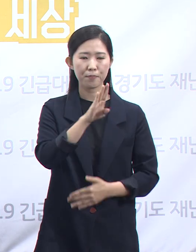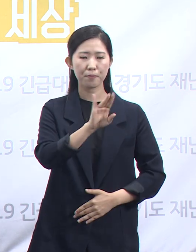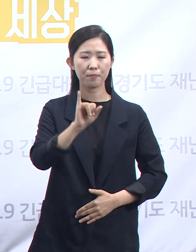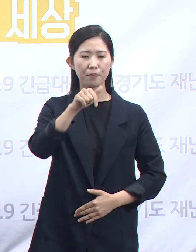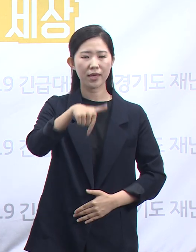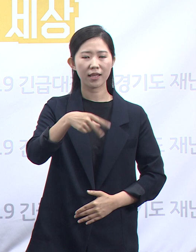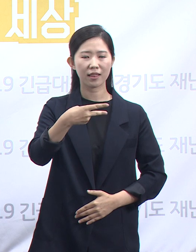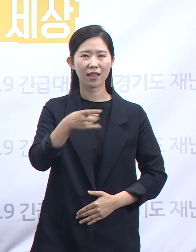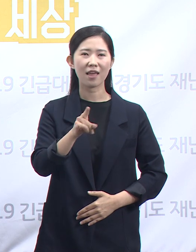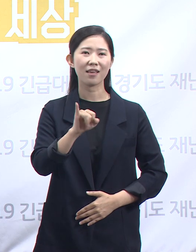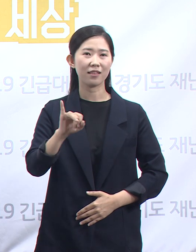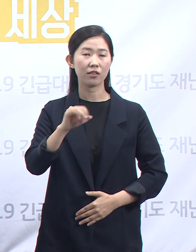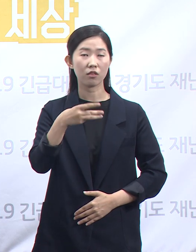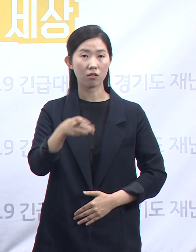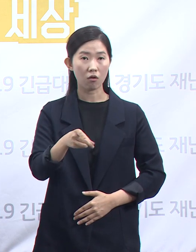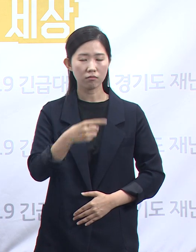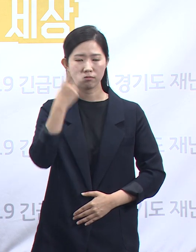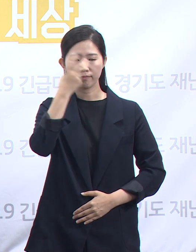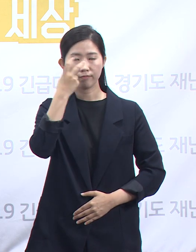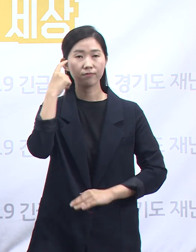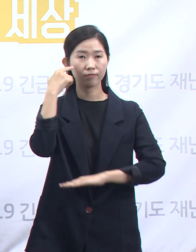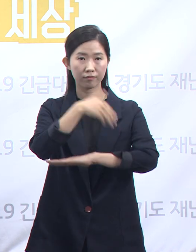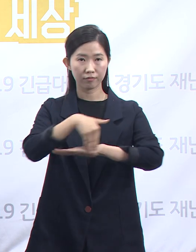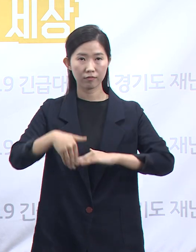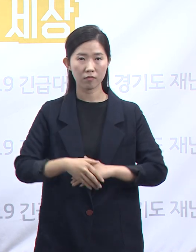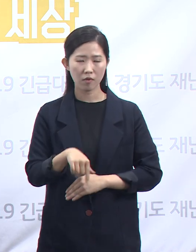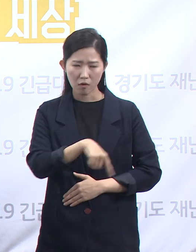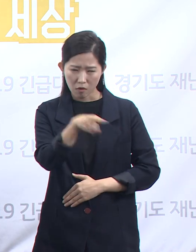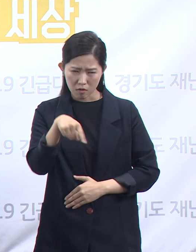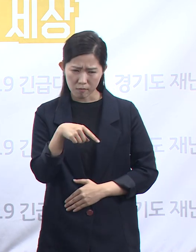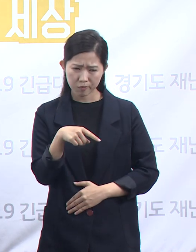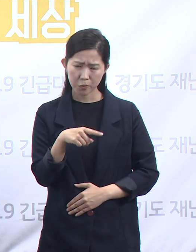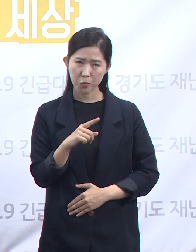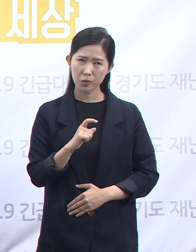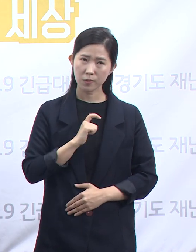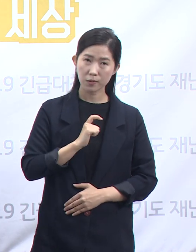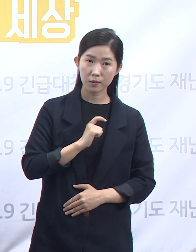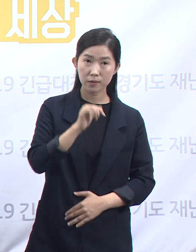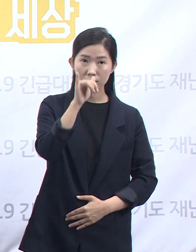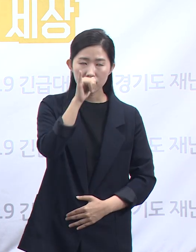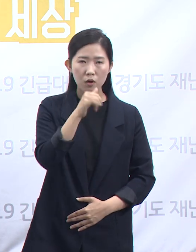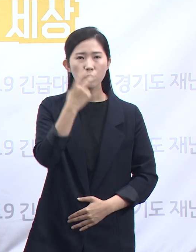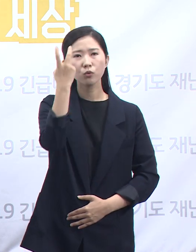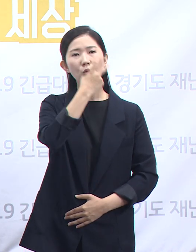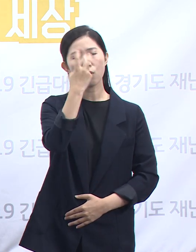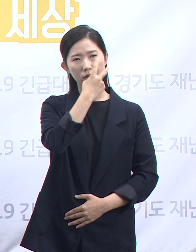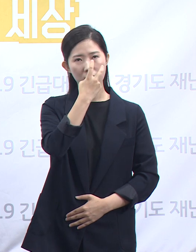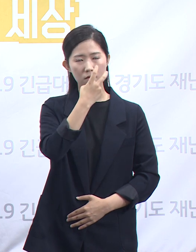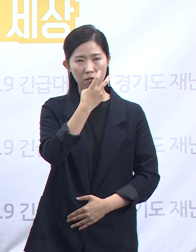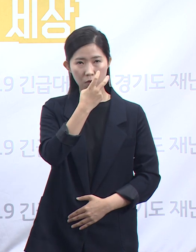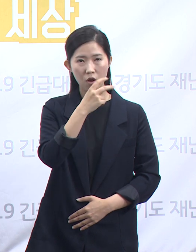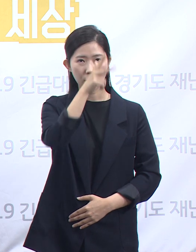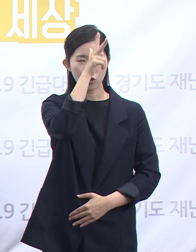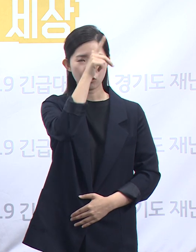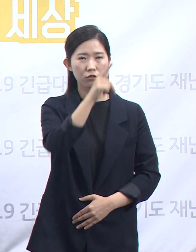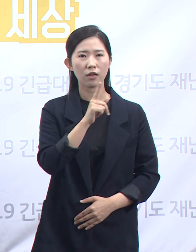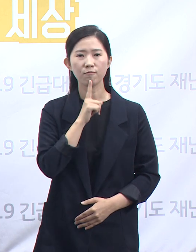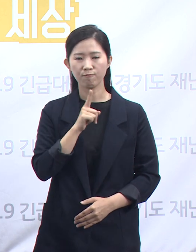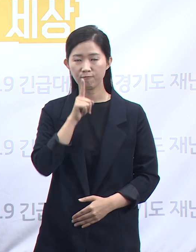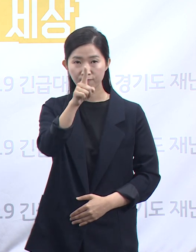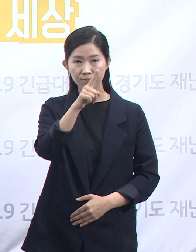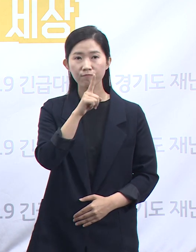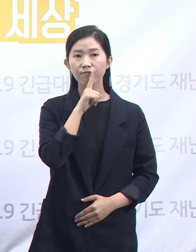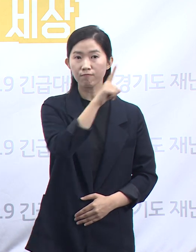이를 통해 은심스러운 정황이 포착되면 조사하거나 수사를 의뢰하여 입찰 담합 행위를